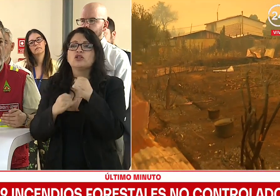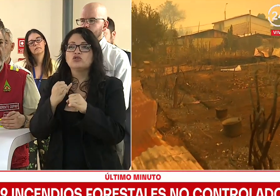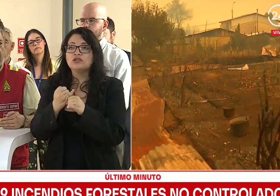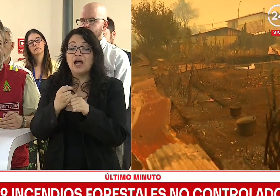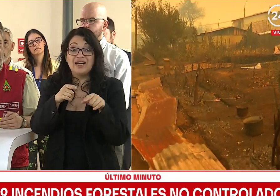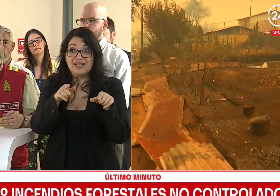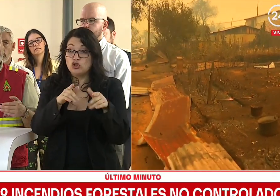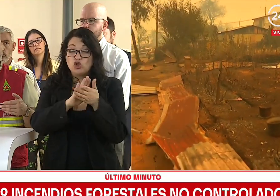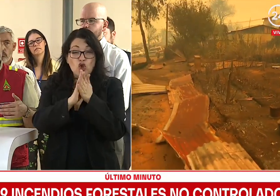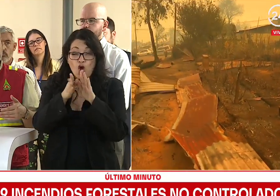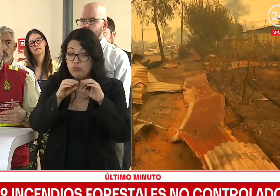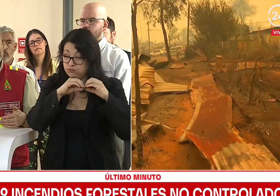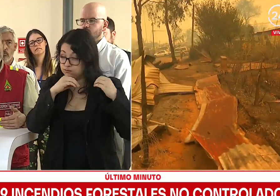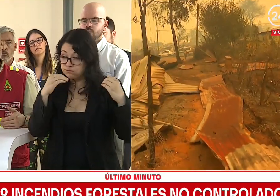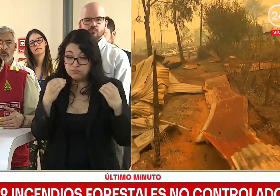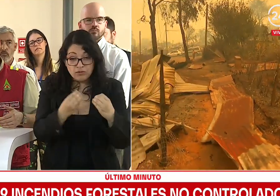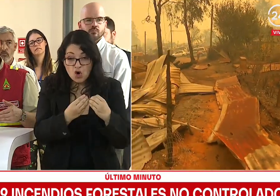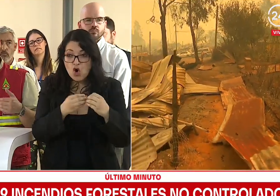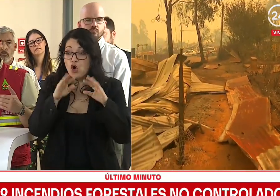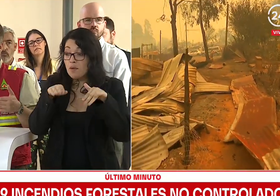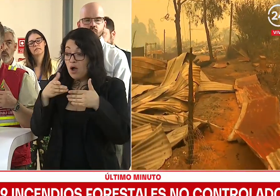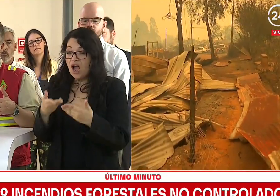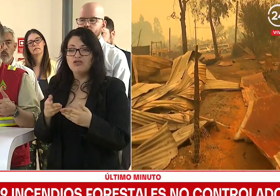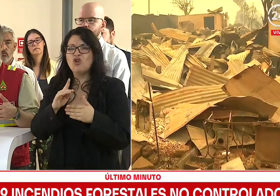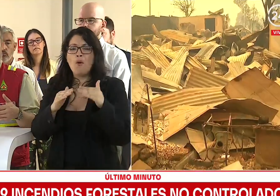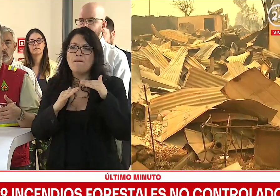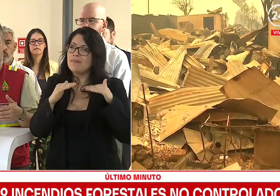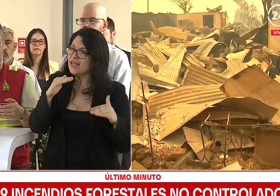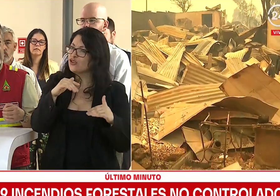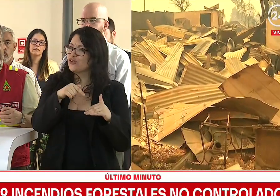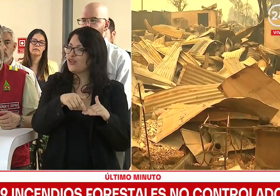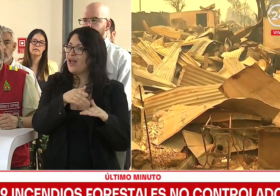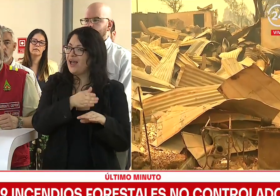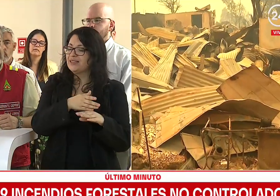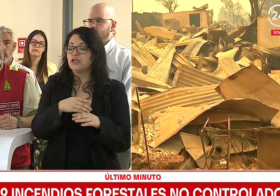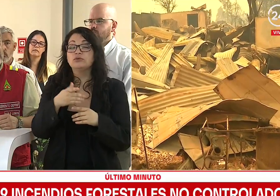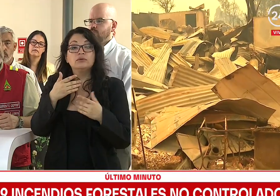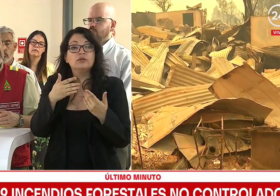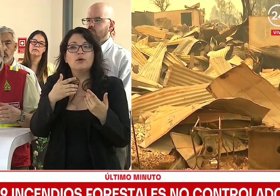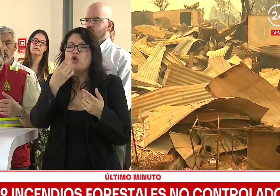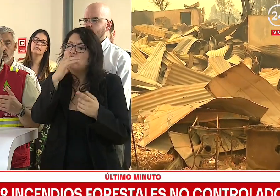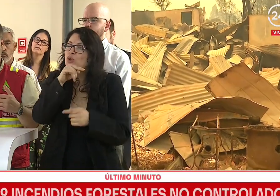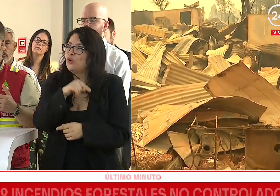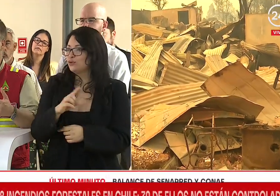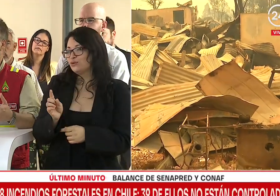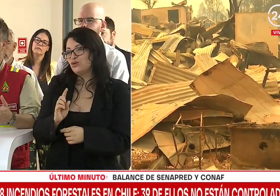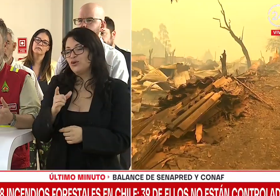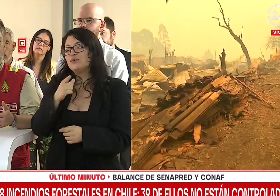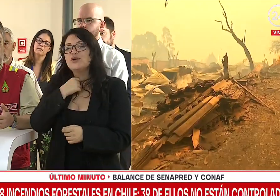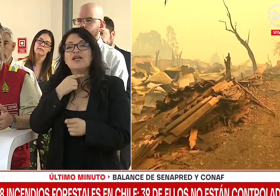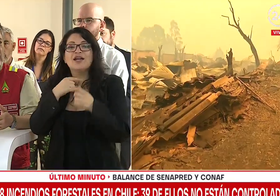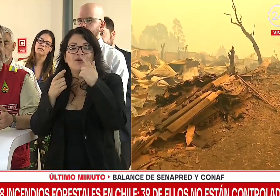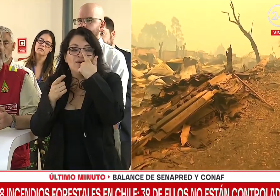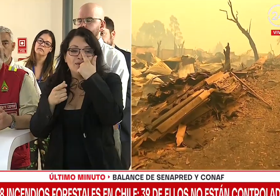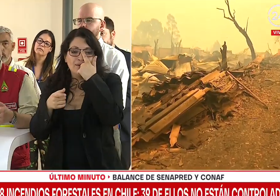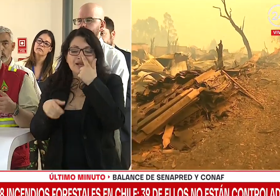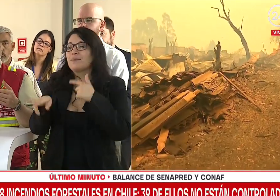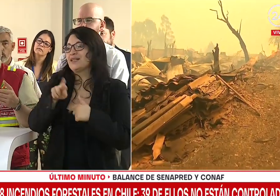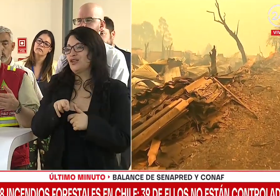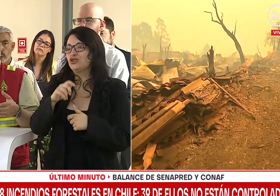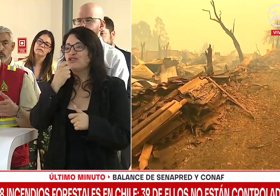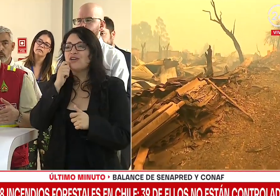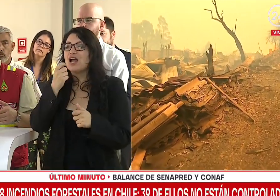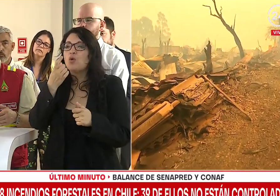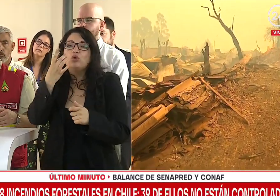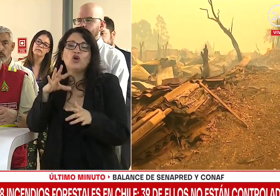recursos que hoy tenemos como plan base. Y no solamente eso, quiero ser enfático, no solamente es más recursos, es